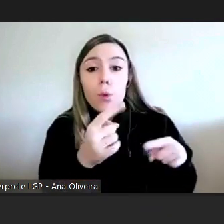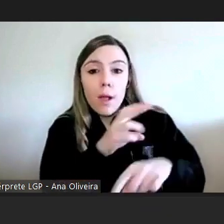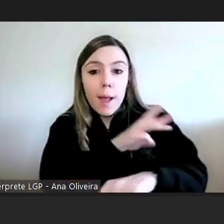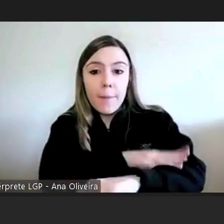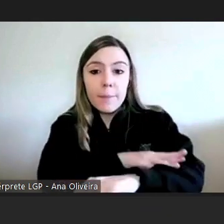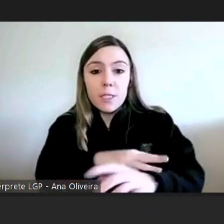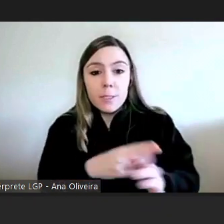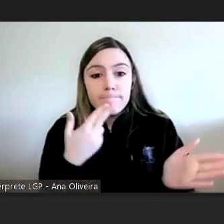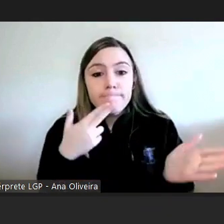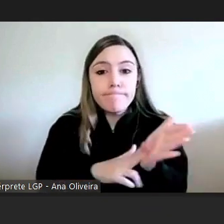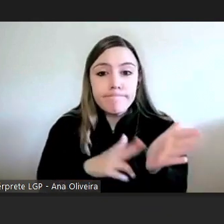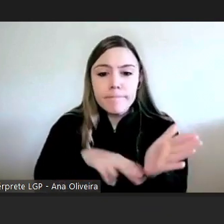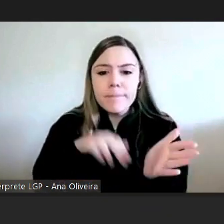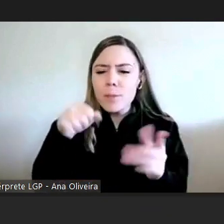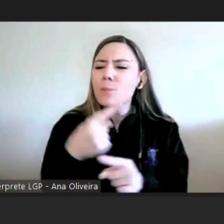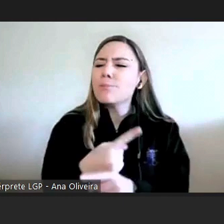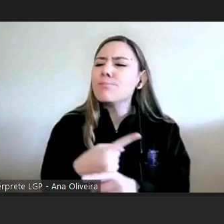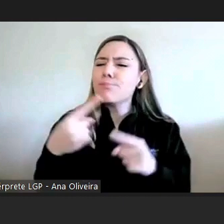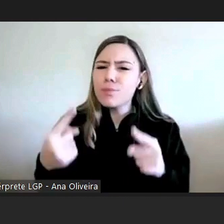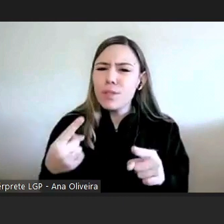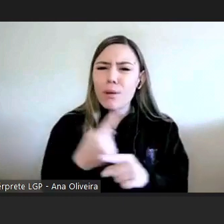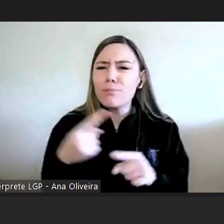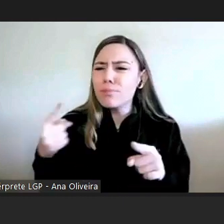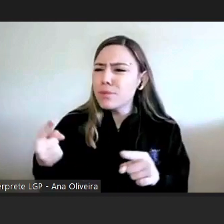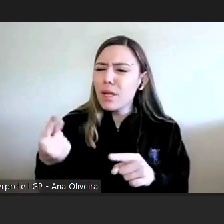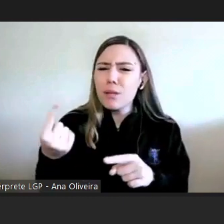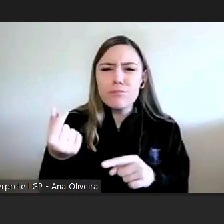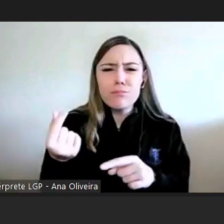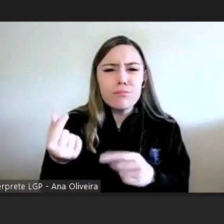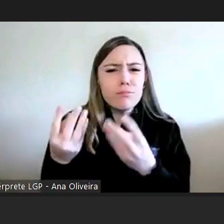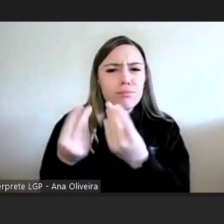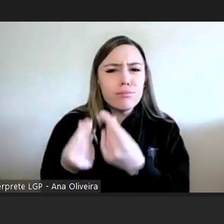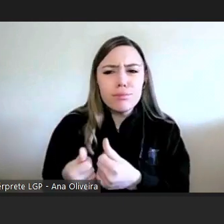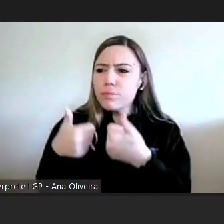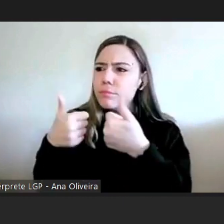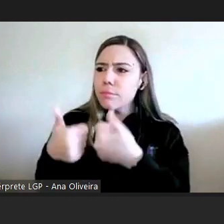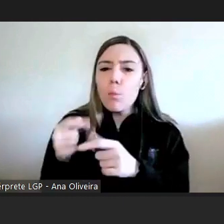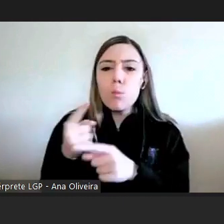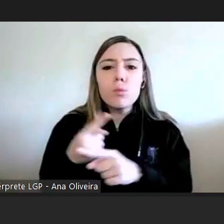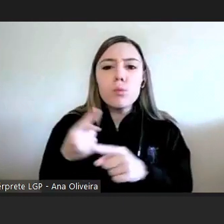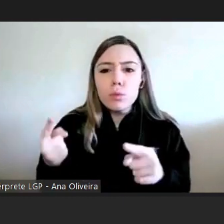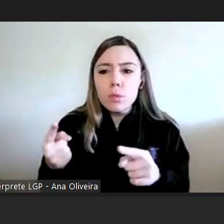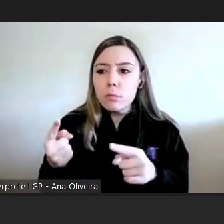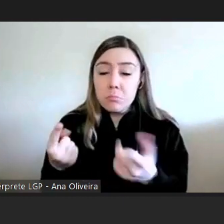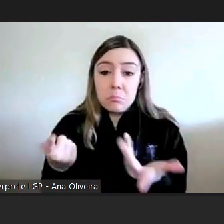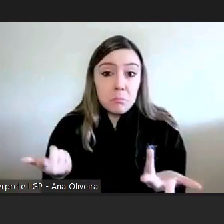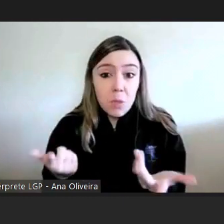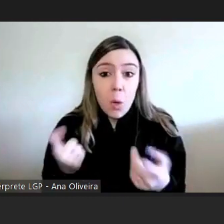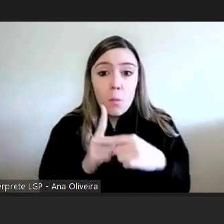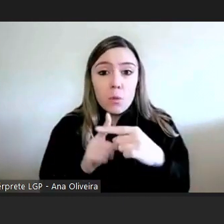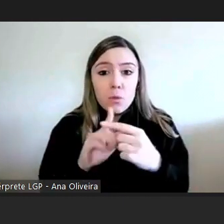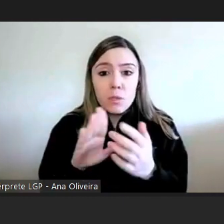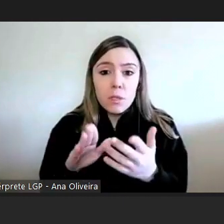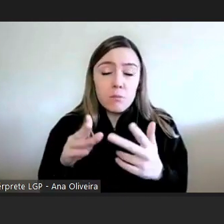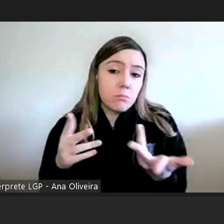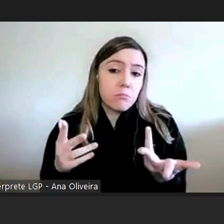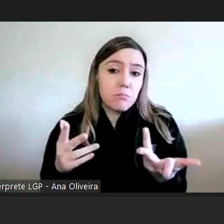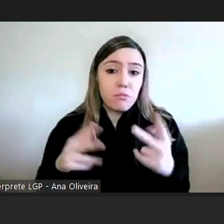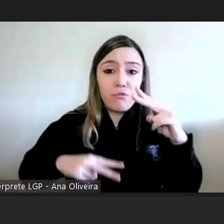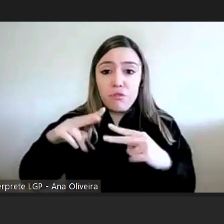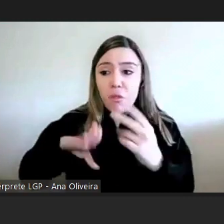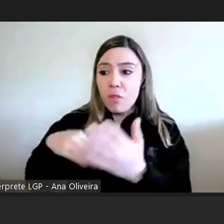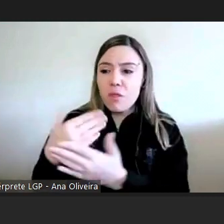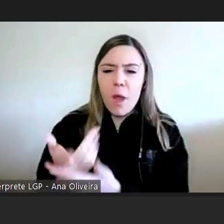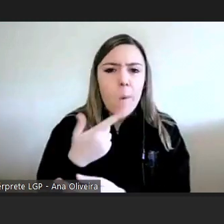toda a razão e porque é que aquela pensão estava encalculada porque é que aquele benefício fiscal não podia ser atribuído e portanto o esforço de